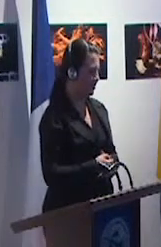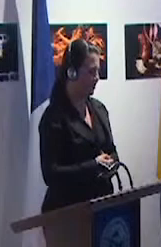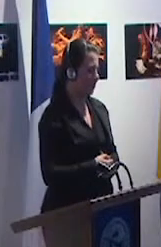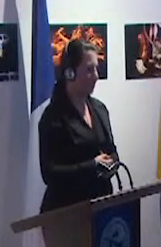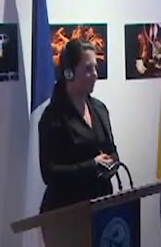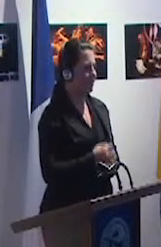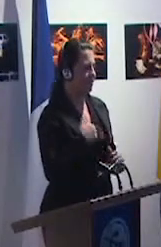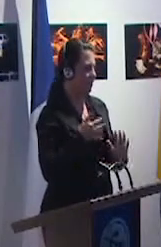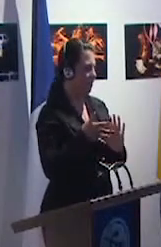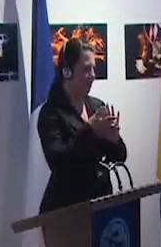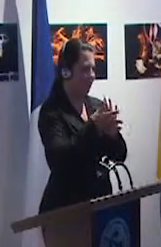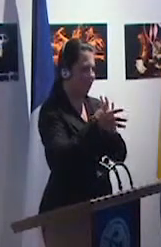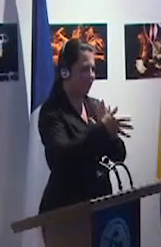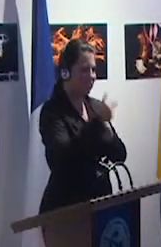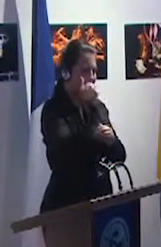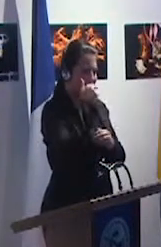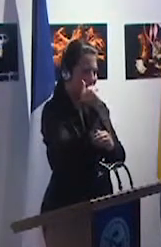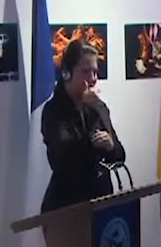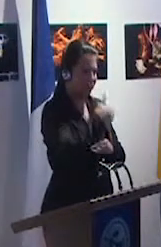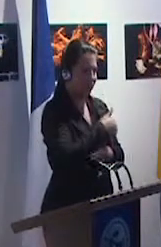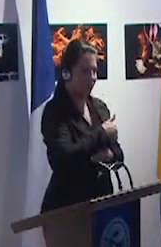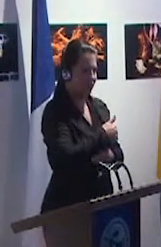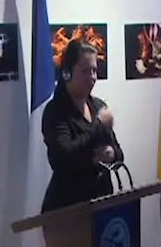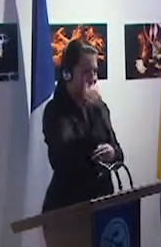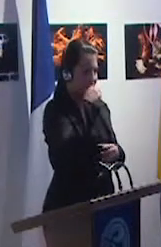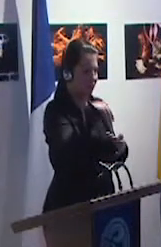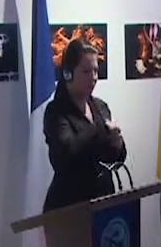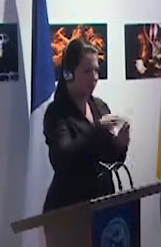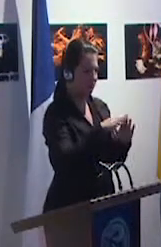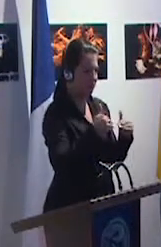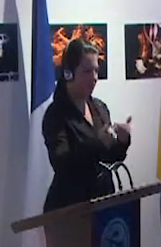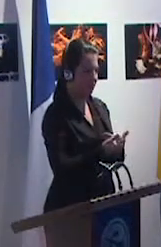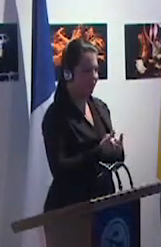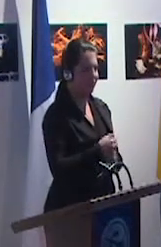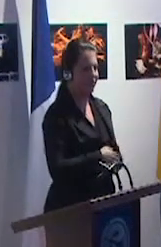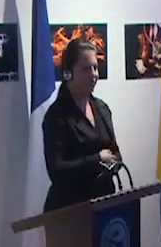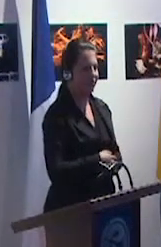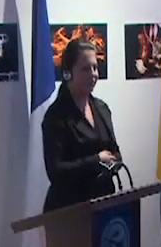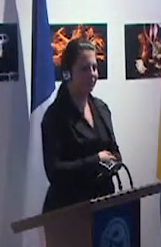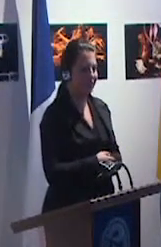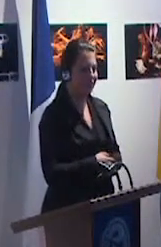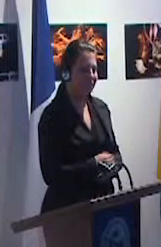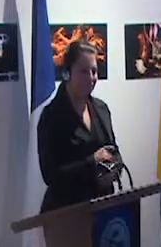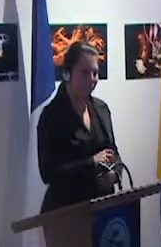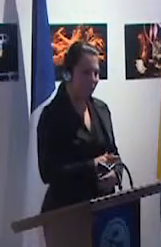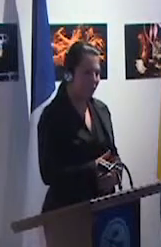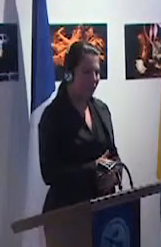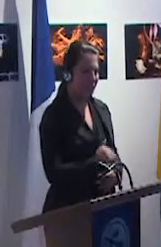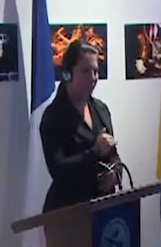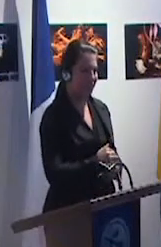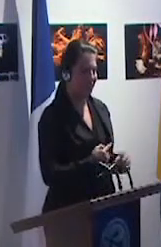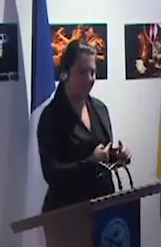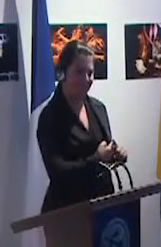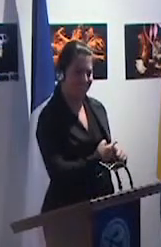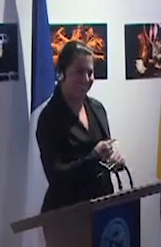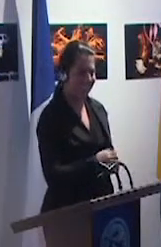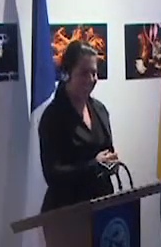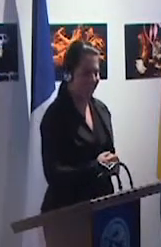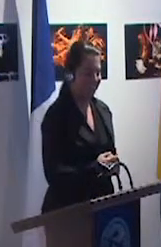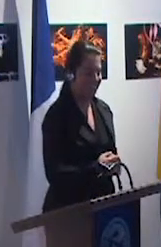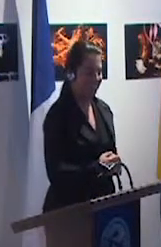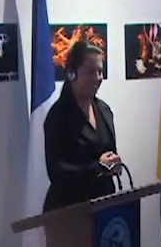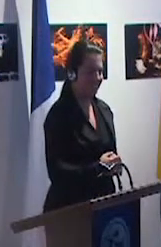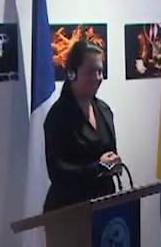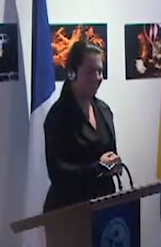on est toujours l'enfant de quelqu'un il s'agit évidemment des enfants qui sont scolarisés à l